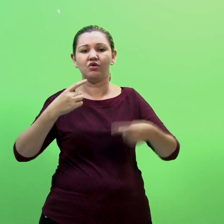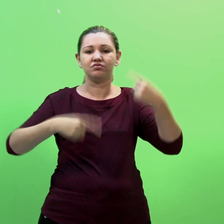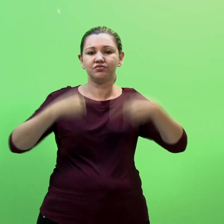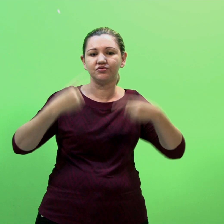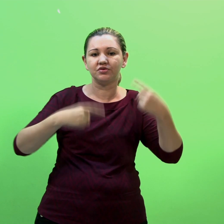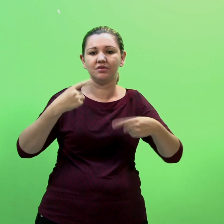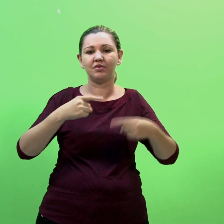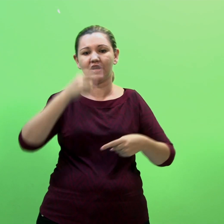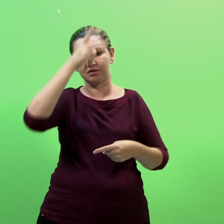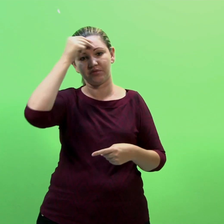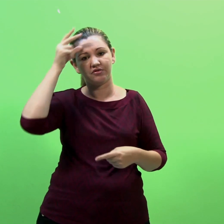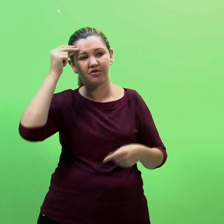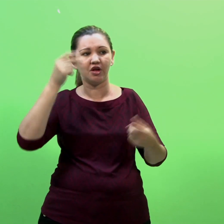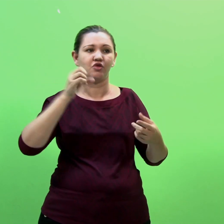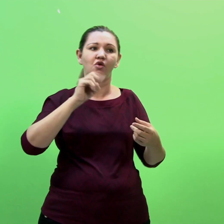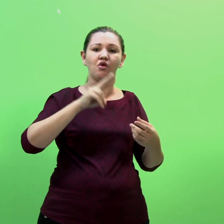prefeito, numa escola, etc